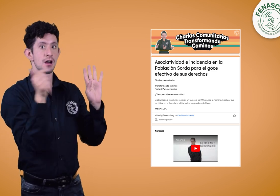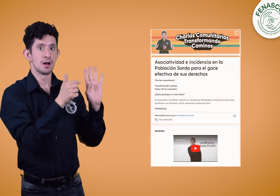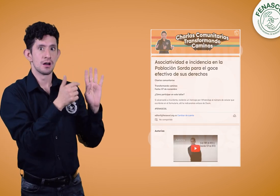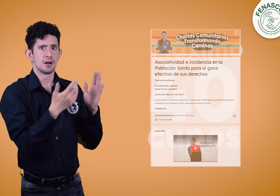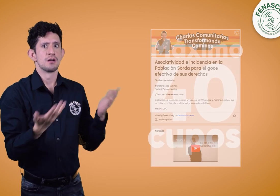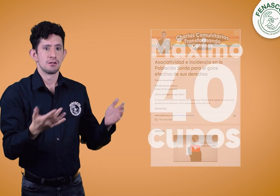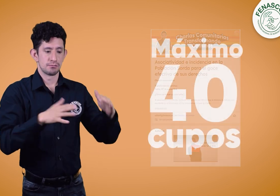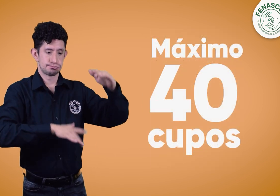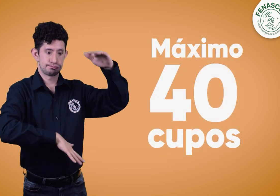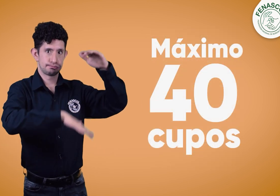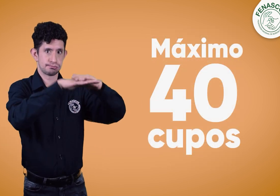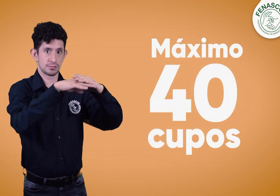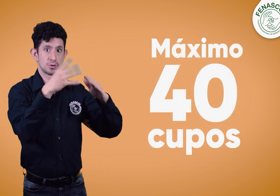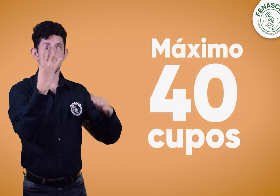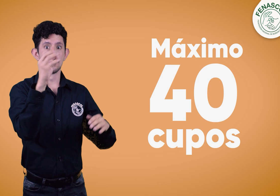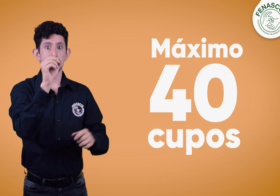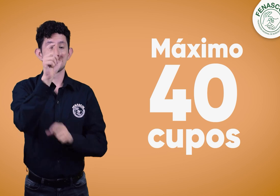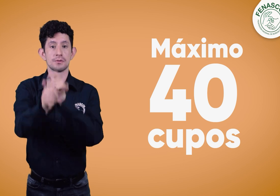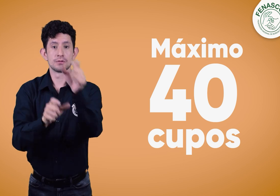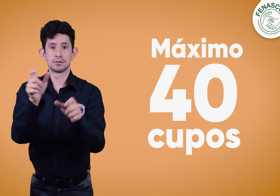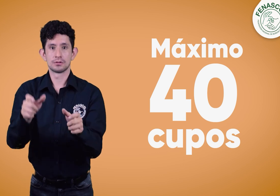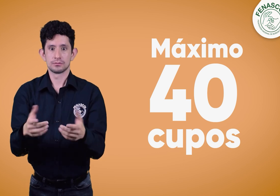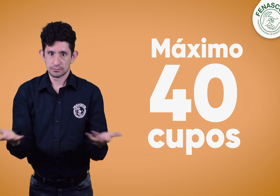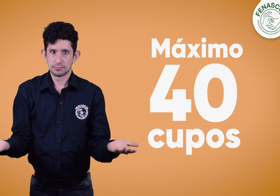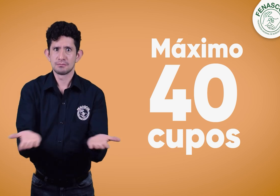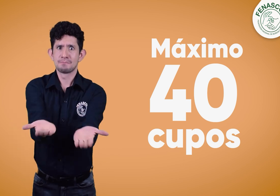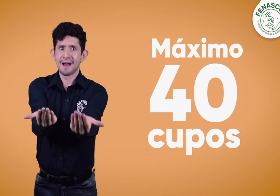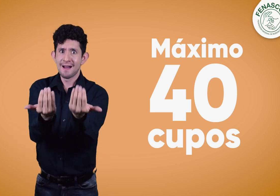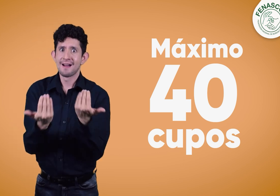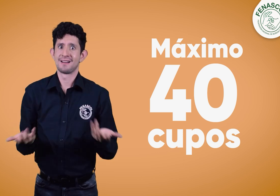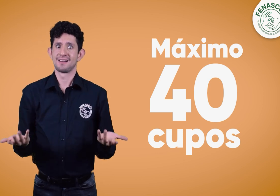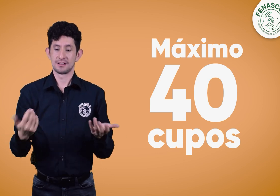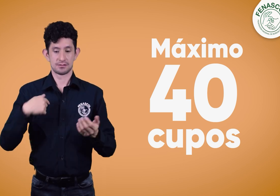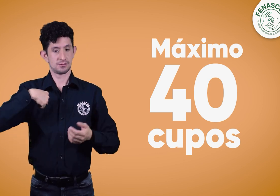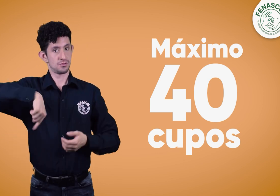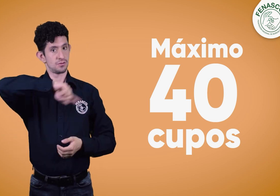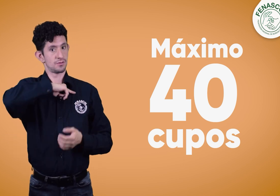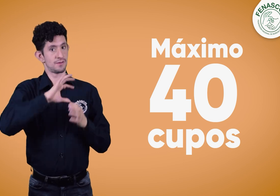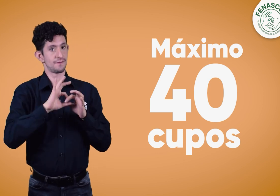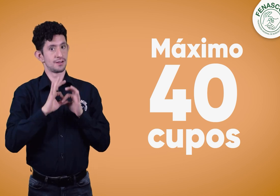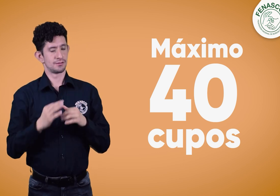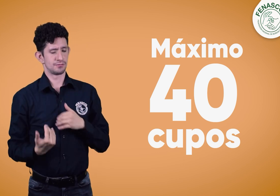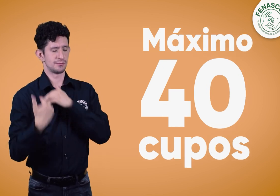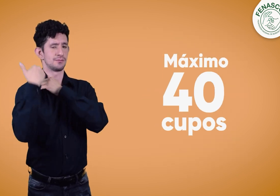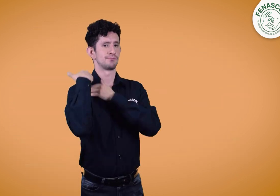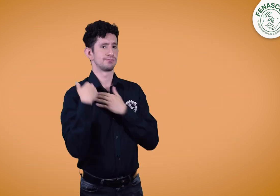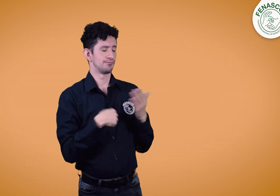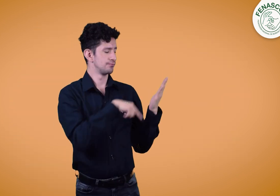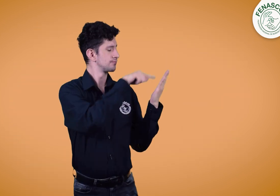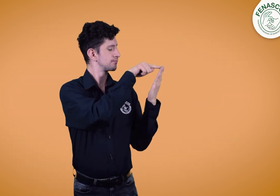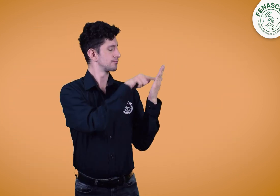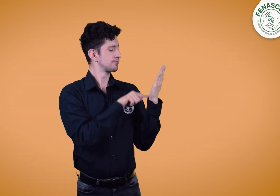en el link que los lleva al formulario de inscripción. Tenemos cupo limitado para 40 personas.